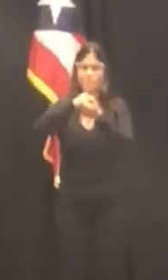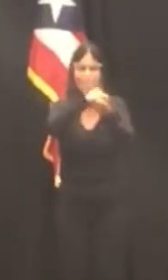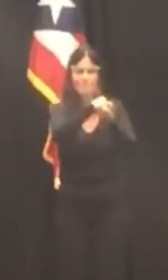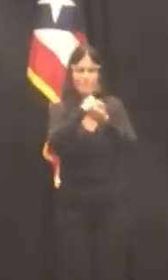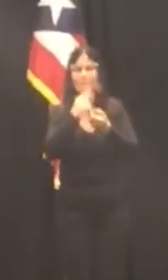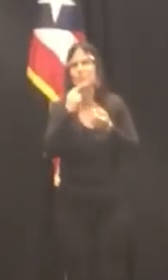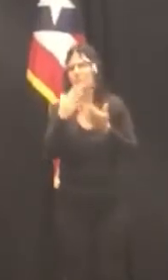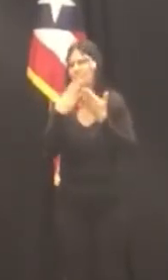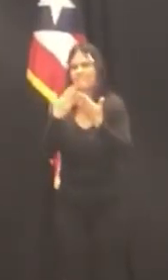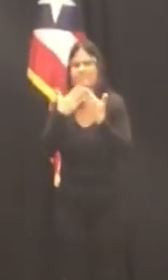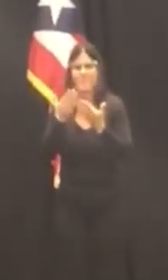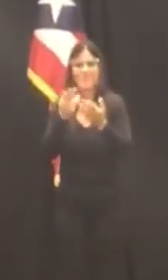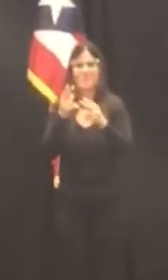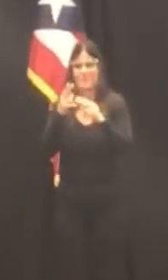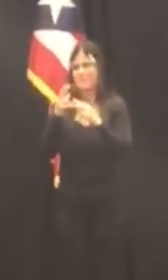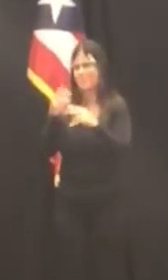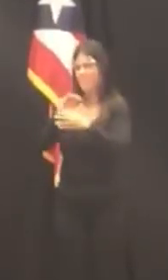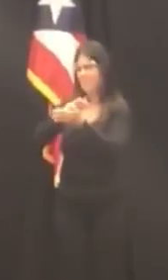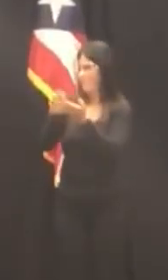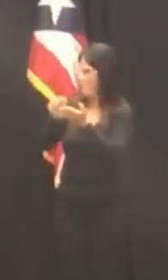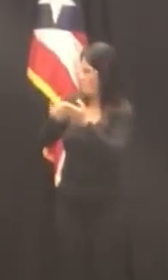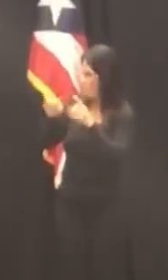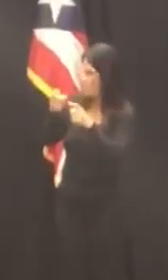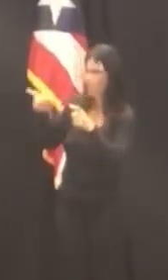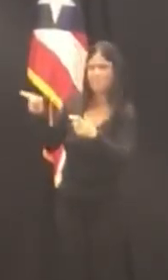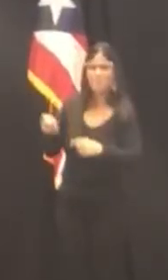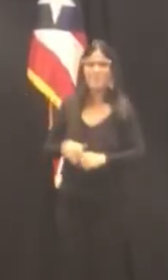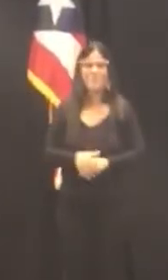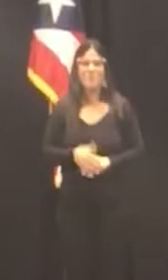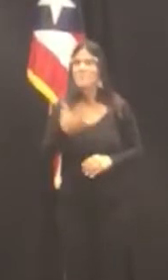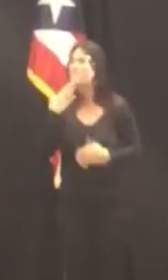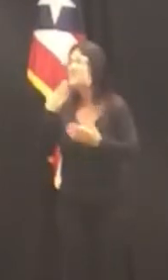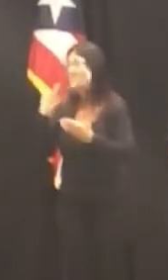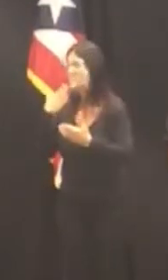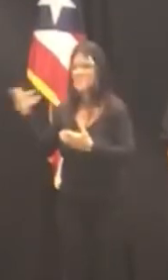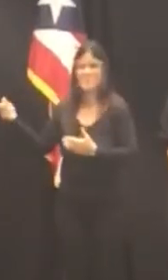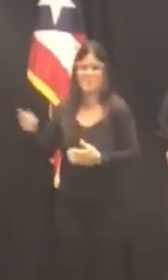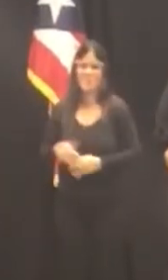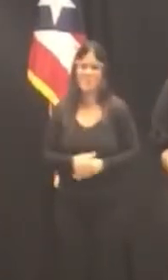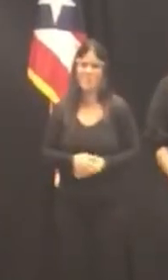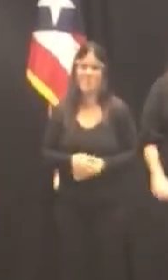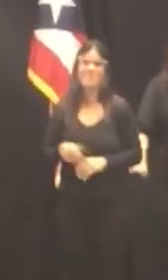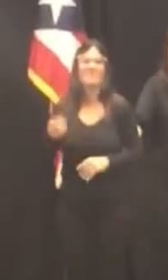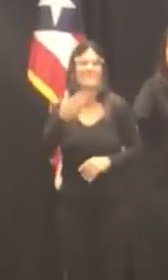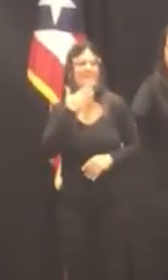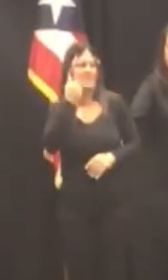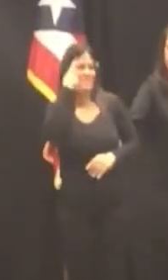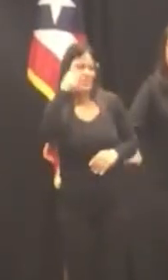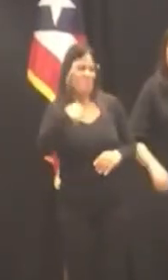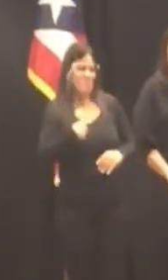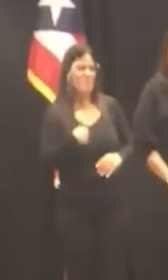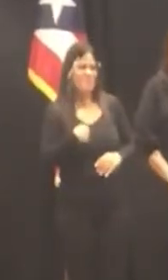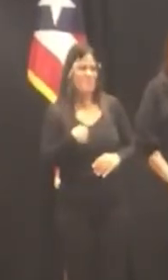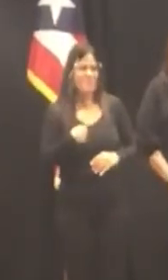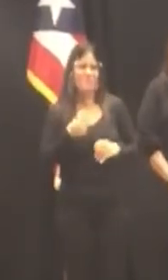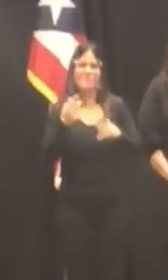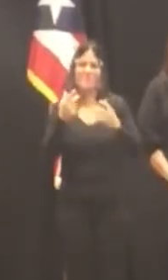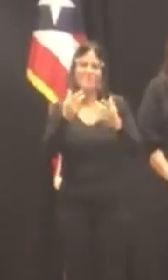enhorabuena honorable jueza para mi un privilegio igual manera haberla designado